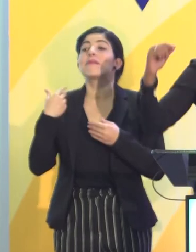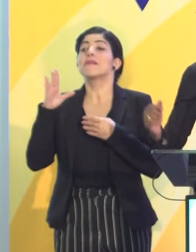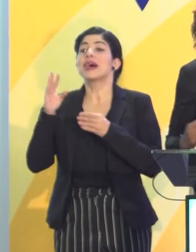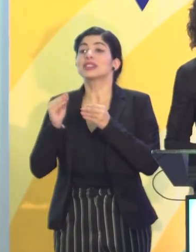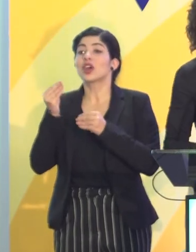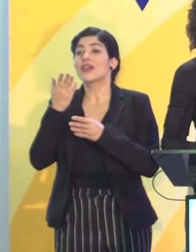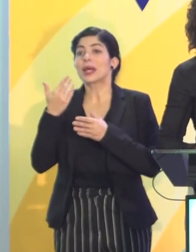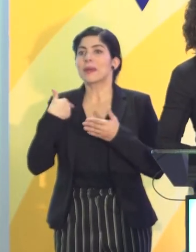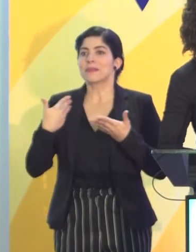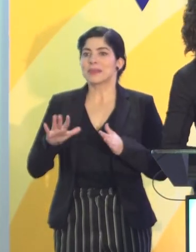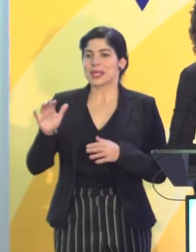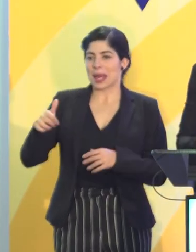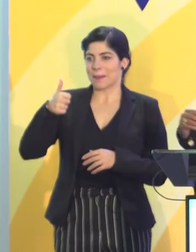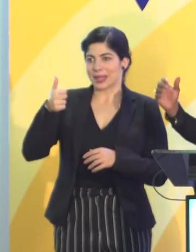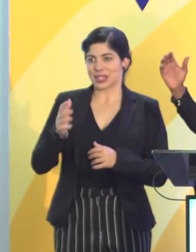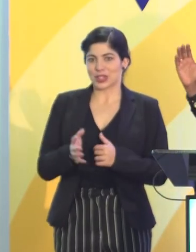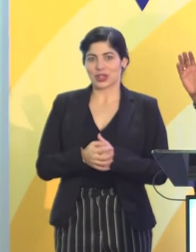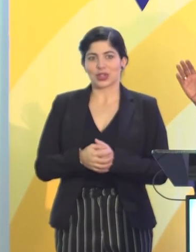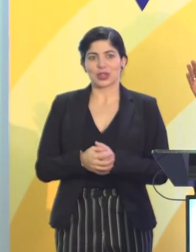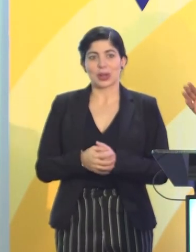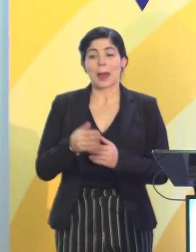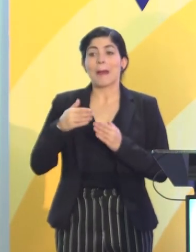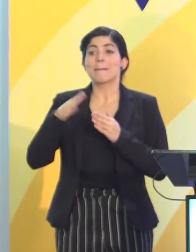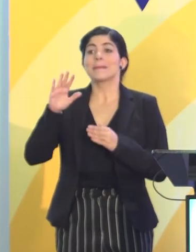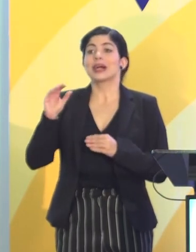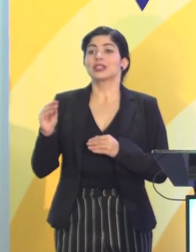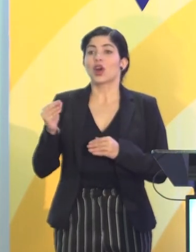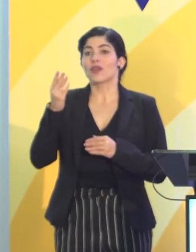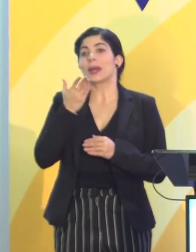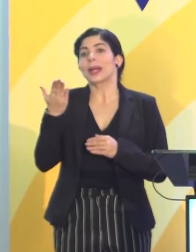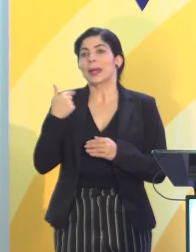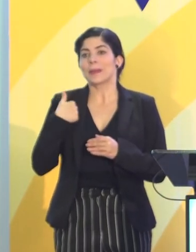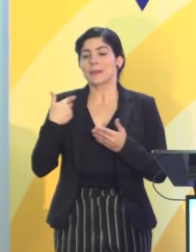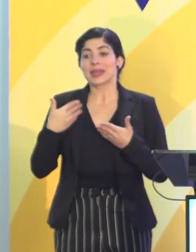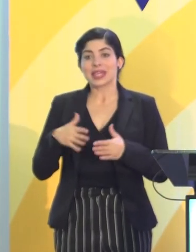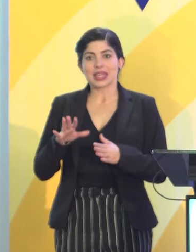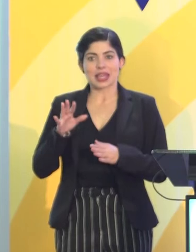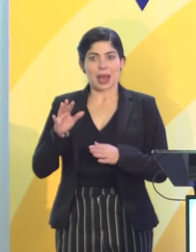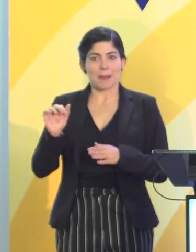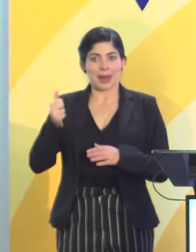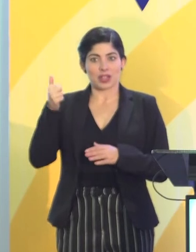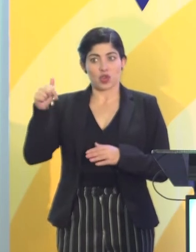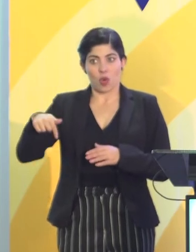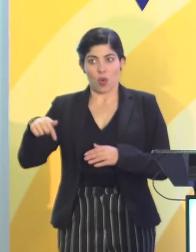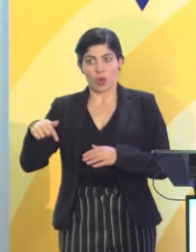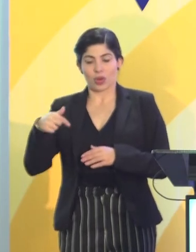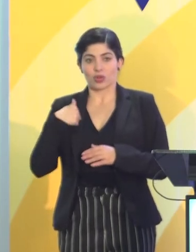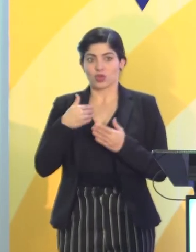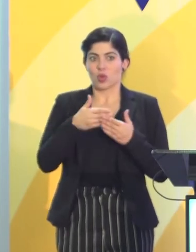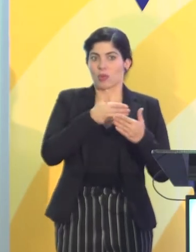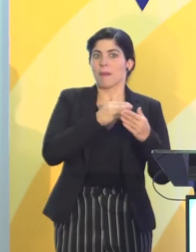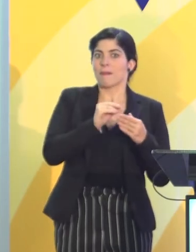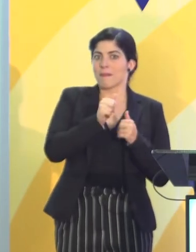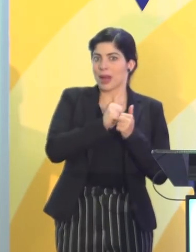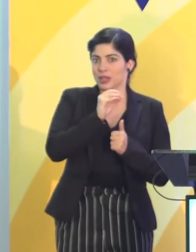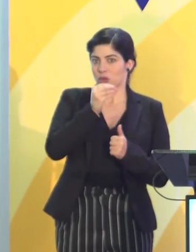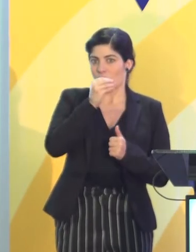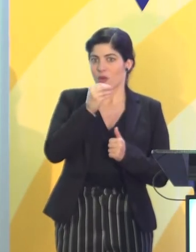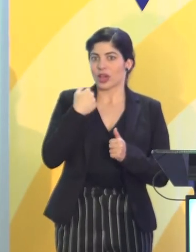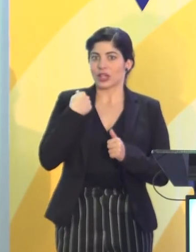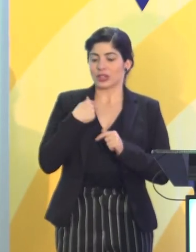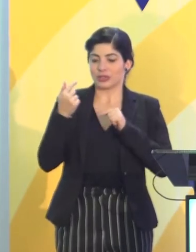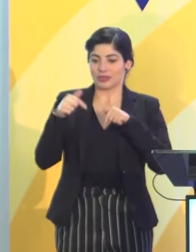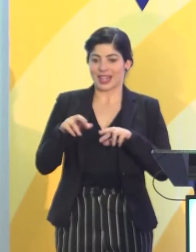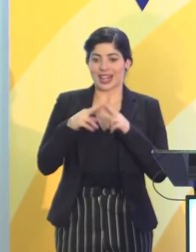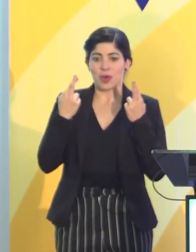hija mayor, era más joven que mi hija mayor hoy. Y estábamos aquí